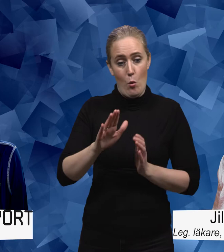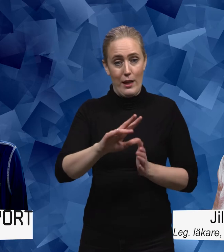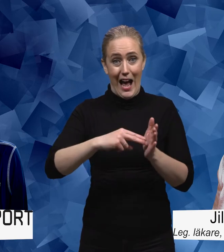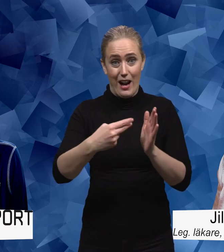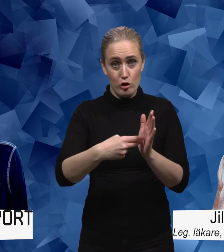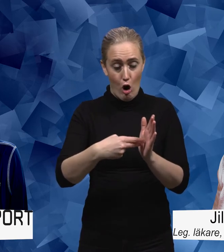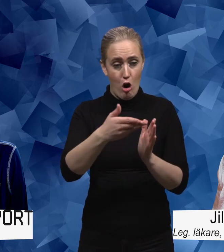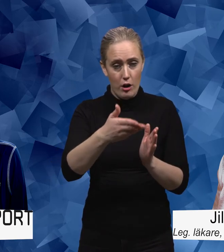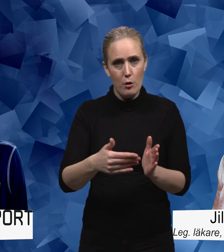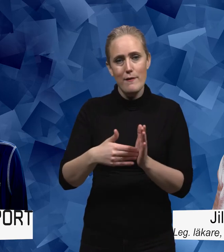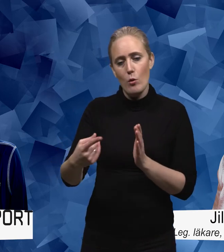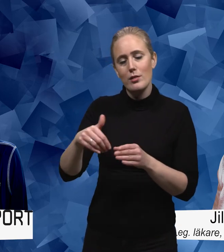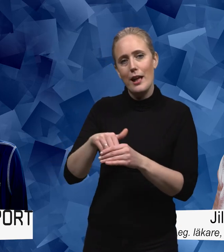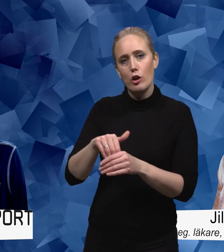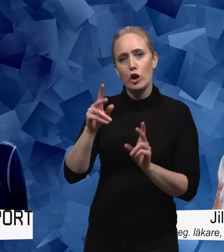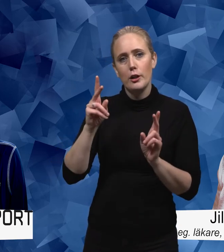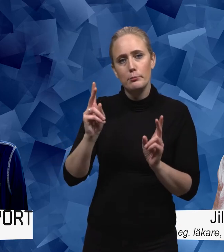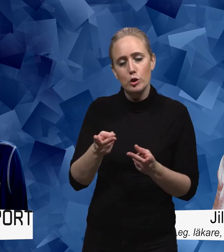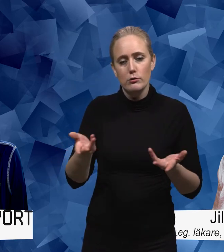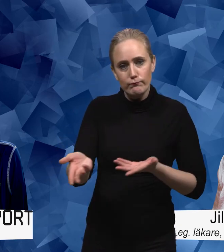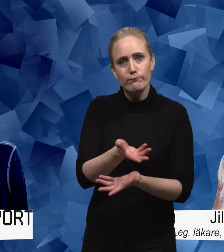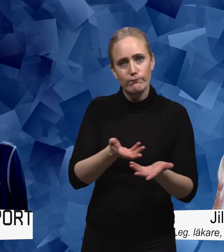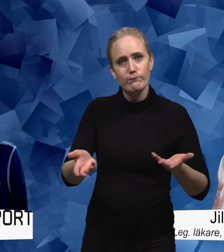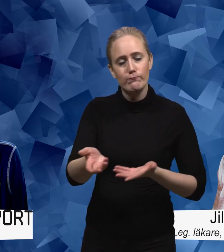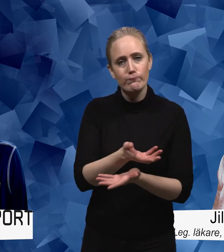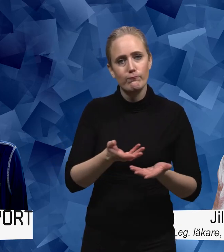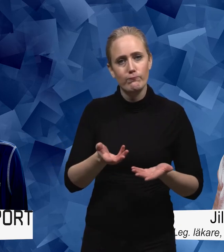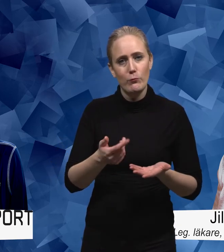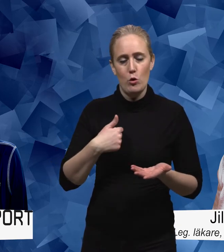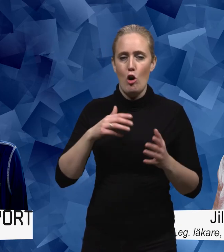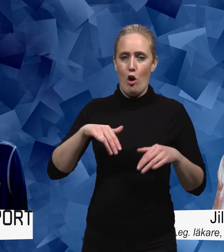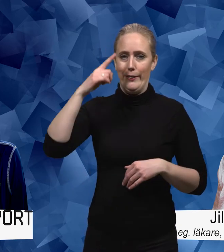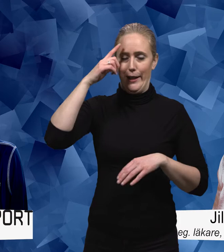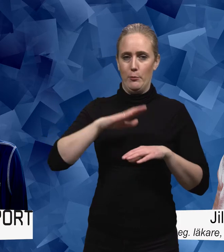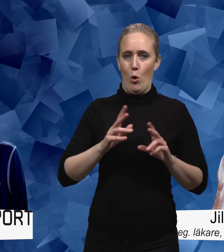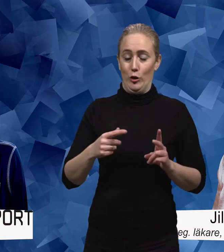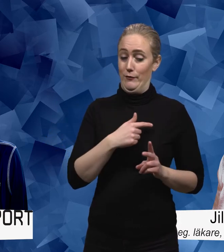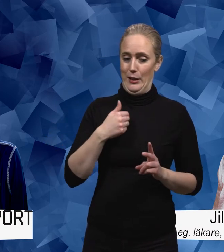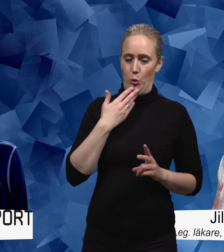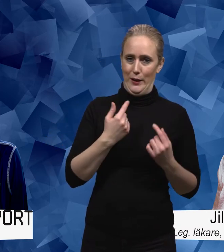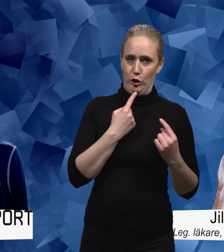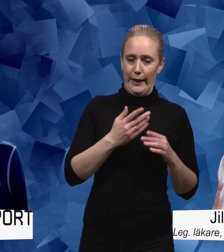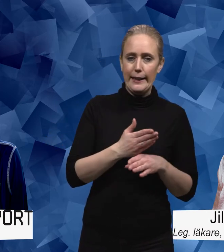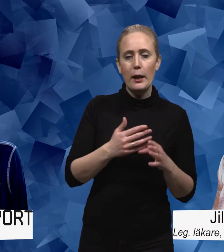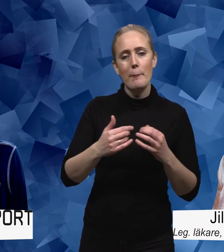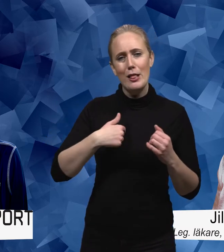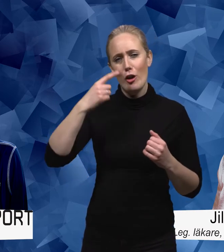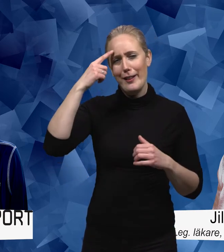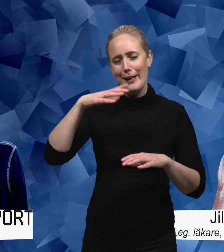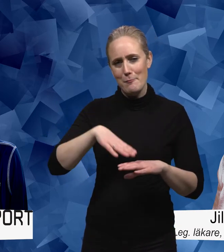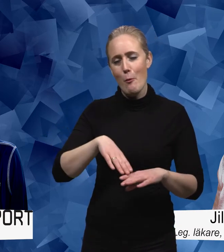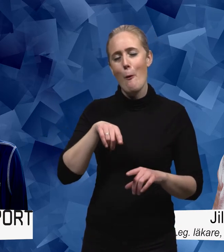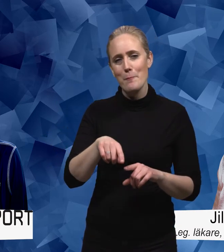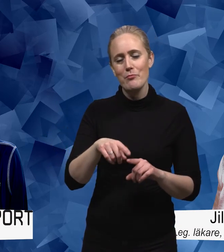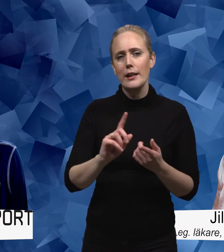arrangerar och den som deltar och någonting som jag har tänkt på men det här har inte vi resonerat om innan det är att man